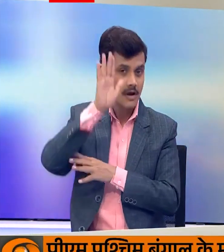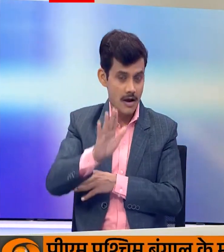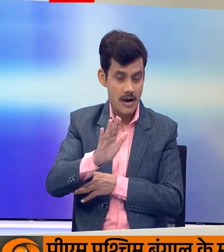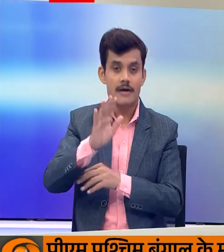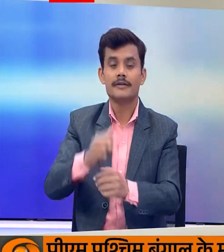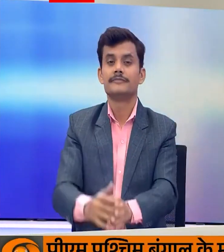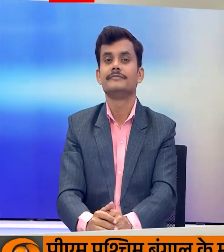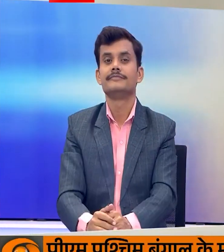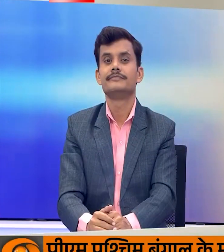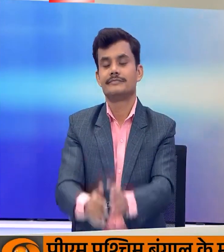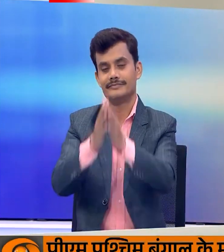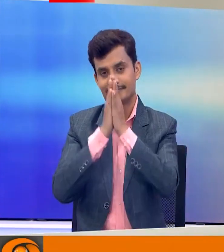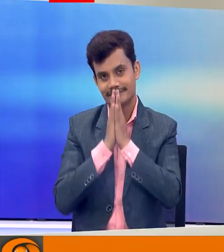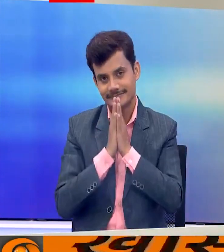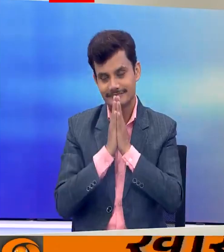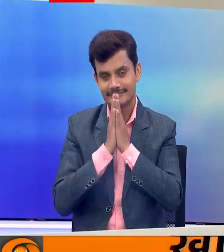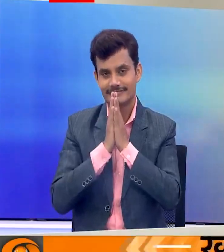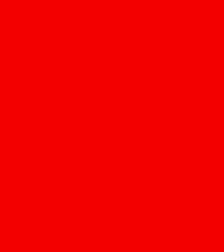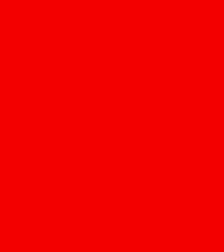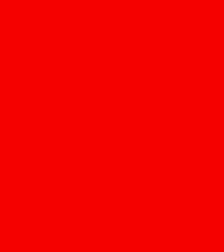यूही जारी रहेगा नमस्कार